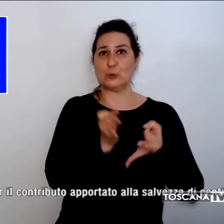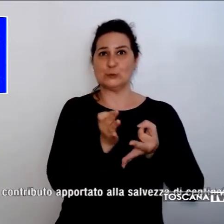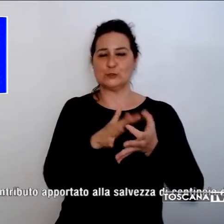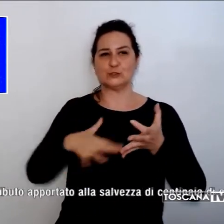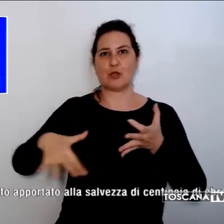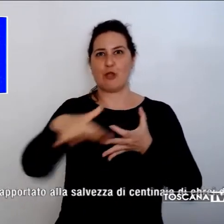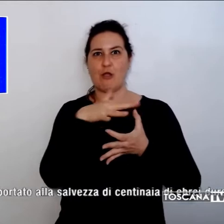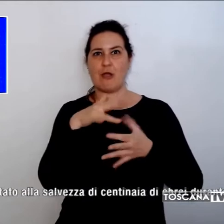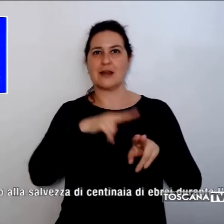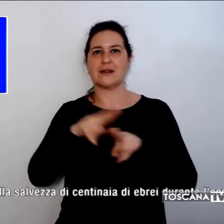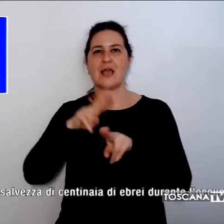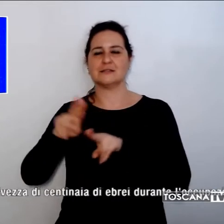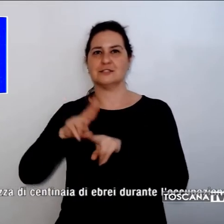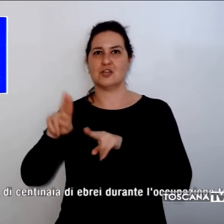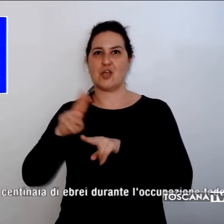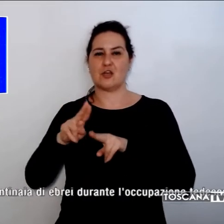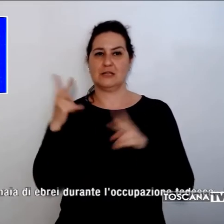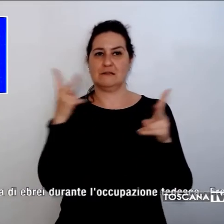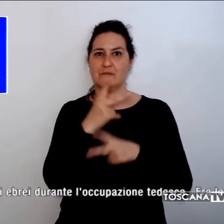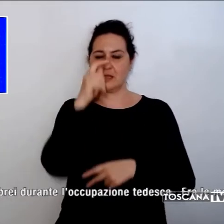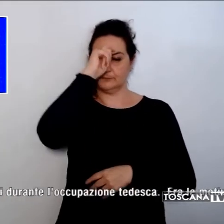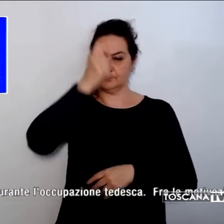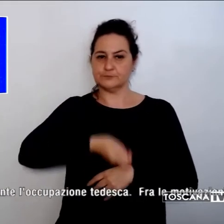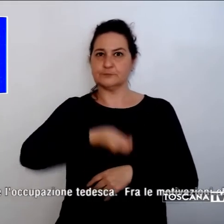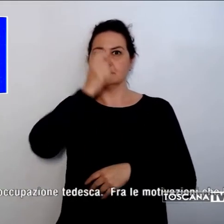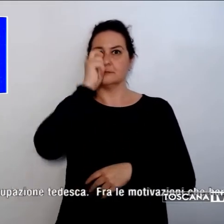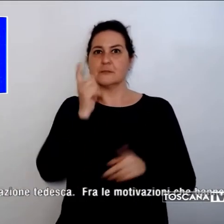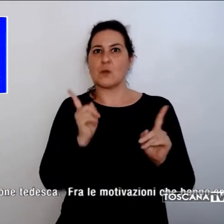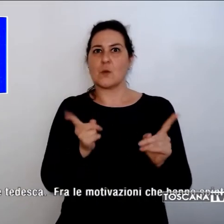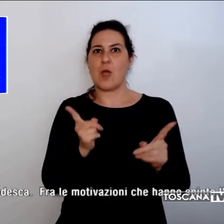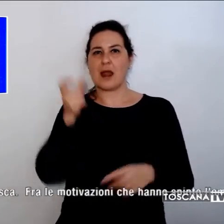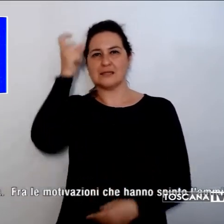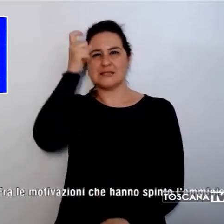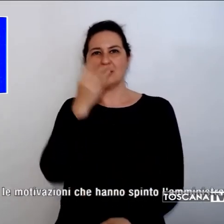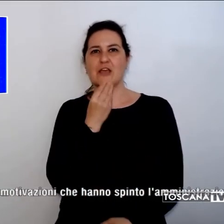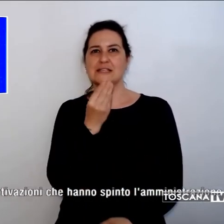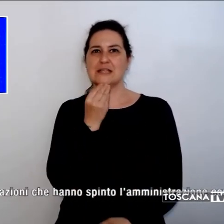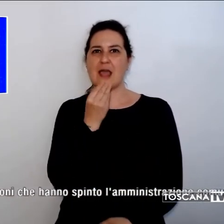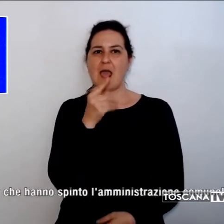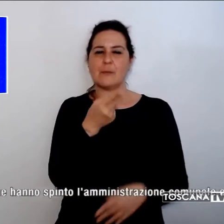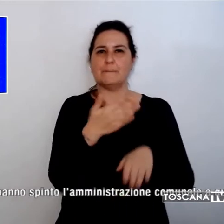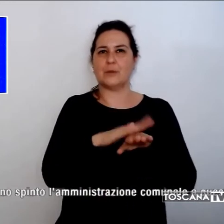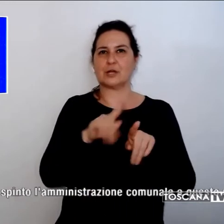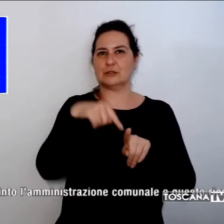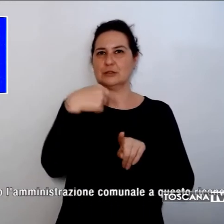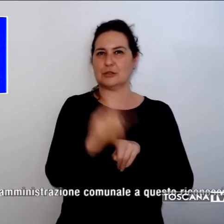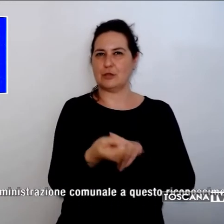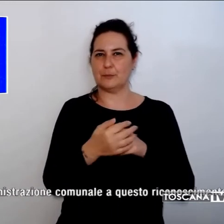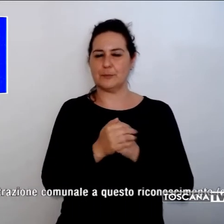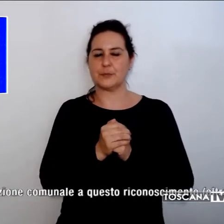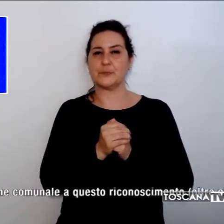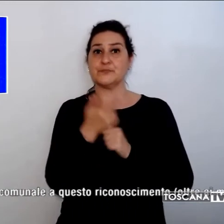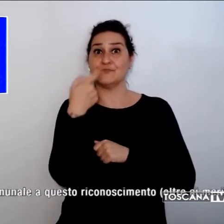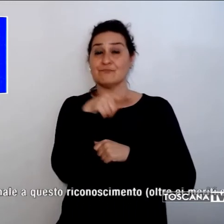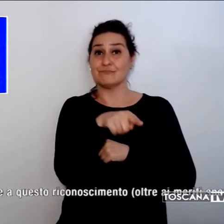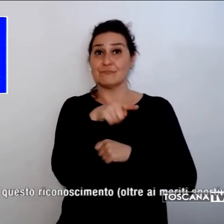conferito gli post mortem dallo Stato di Israele per il contributo apportato